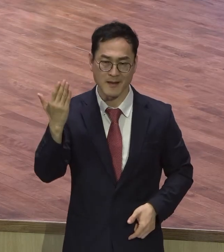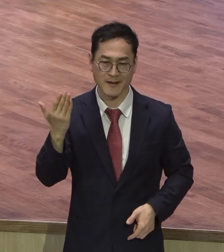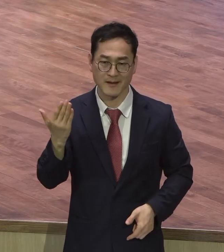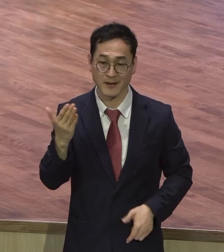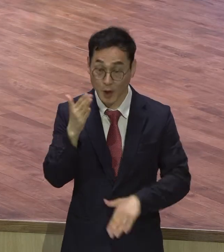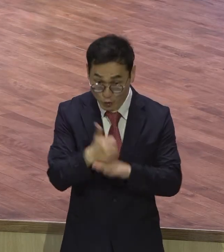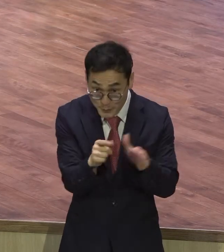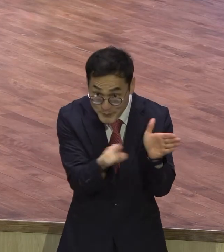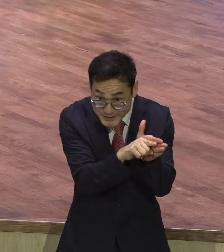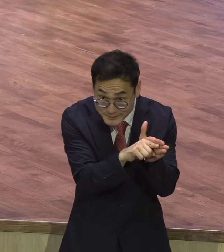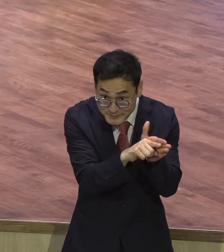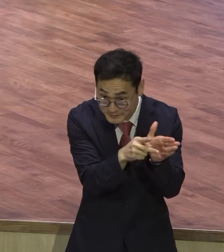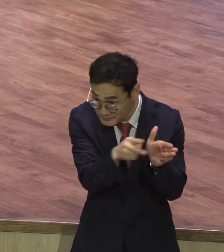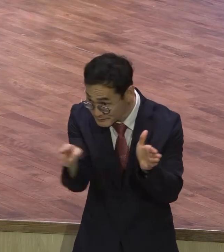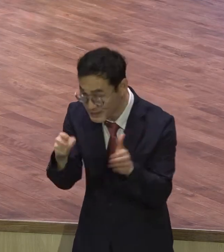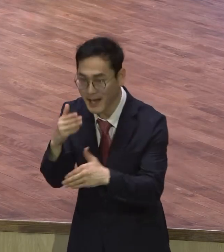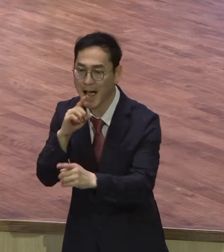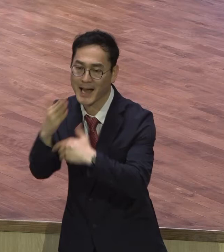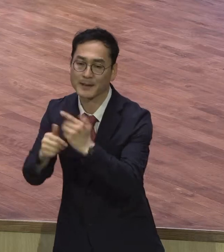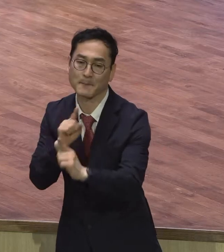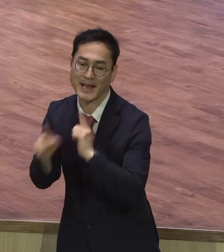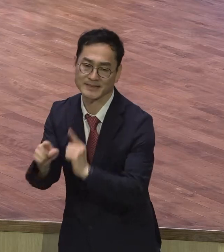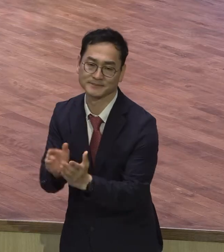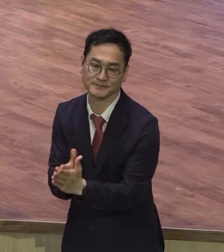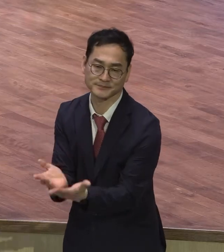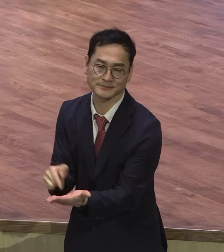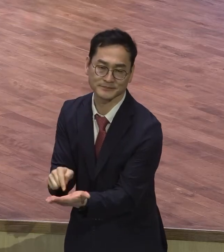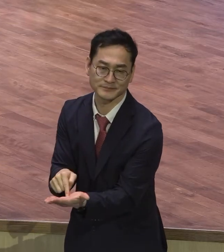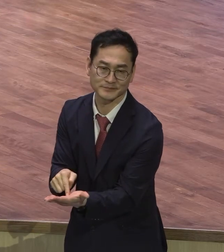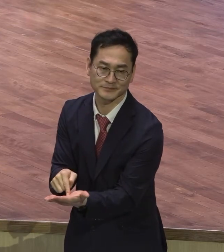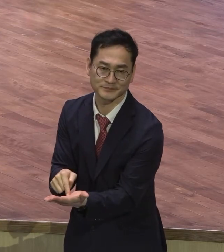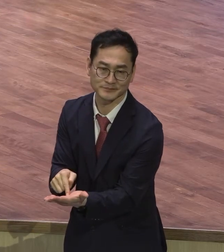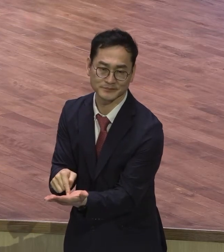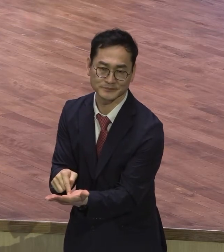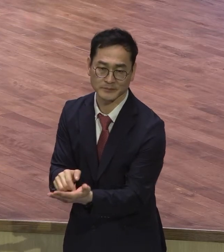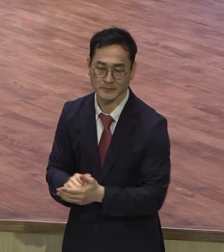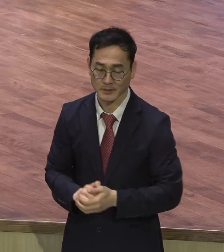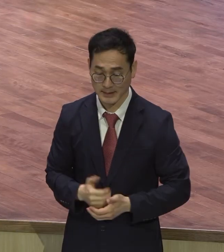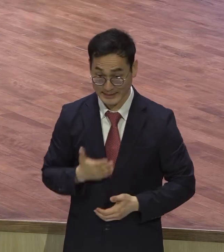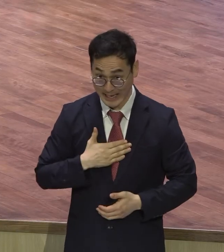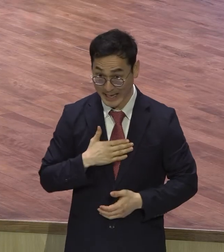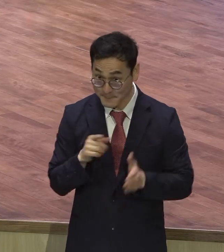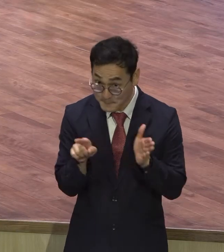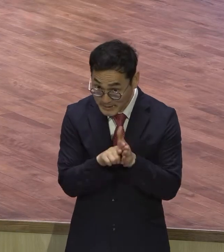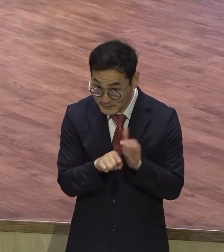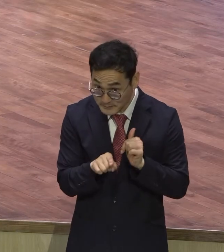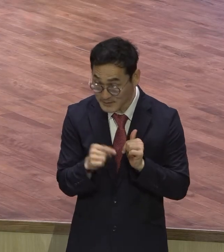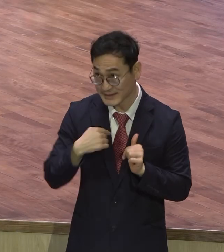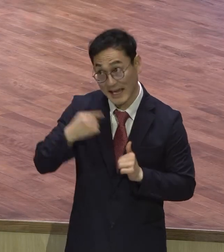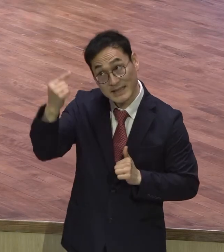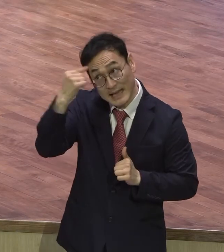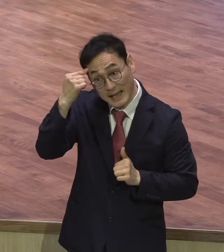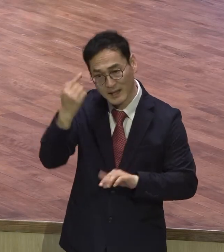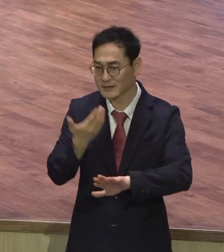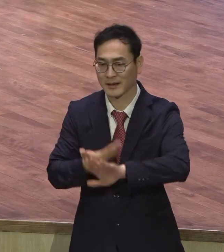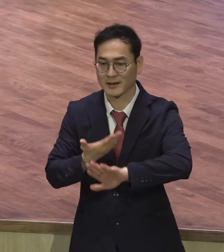이렇게 참된 믿음은 내 생각이 아니라는 것 그리스도의 말씀을